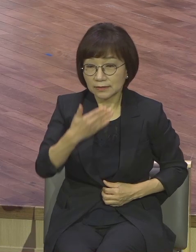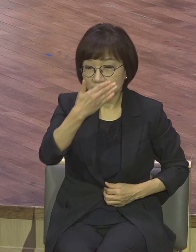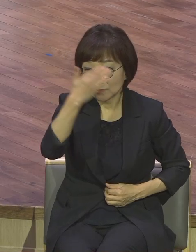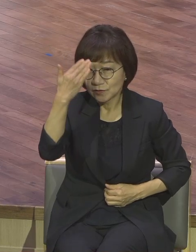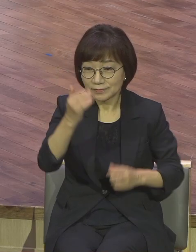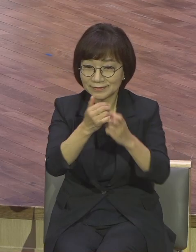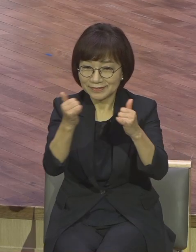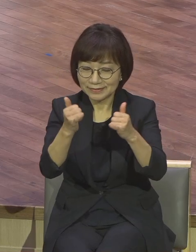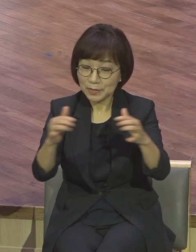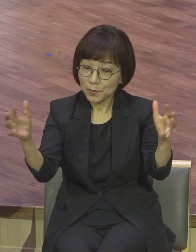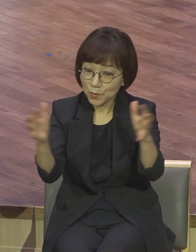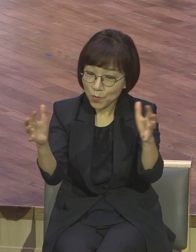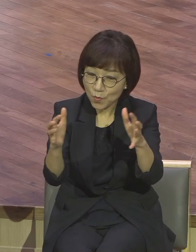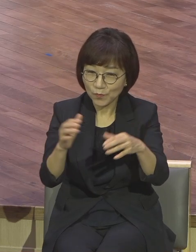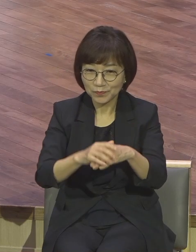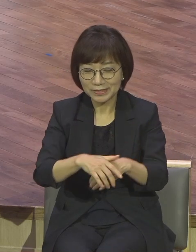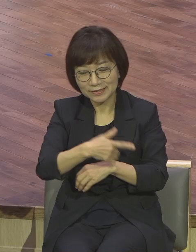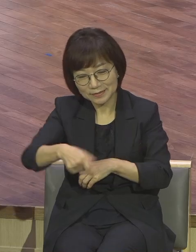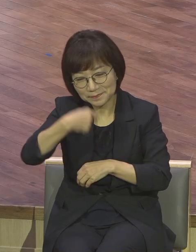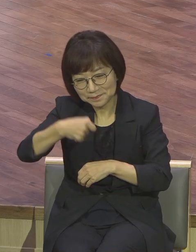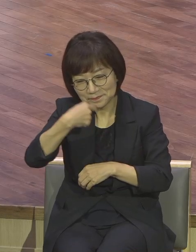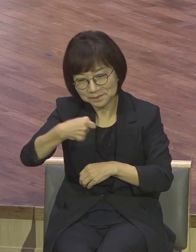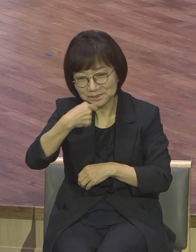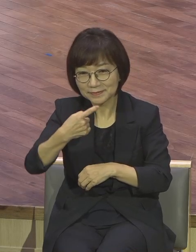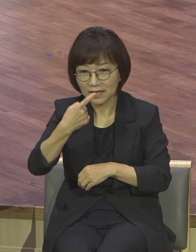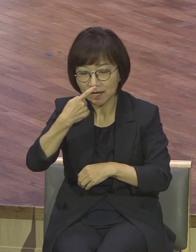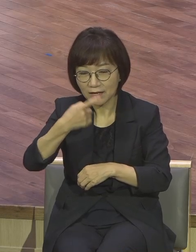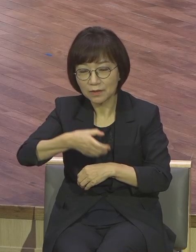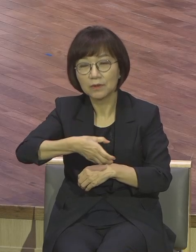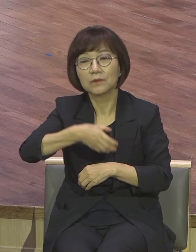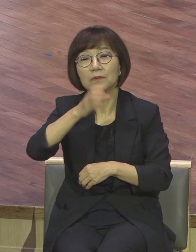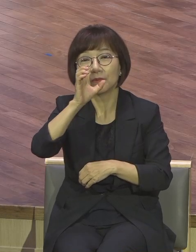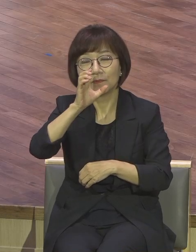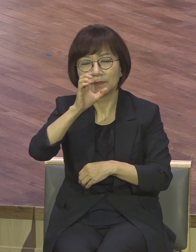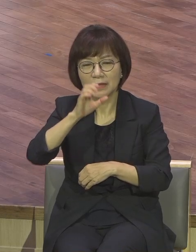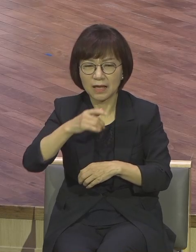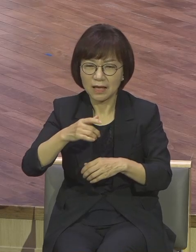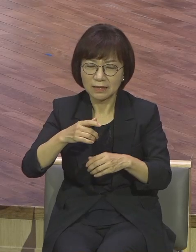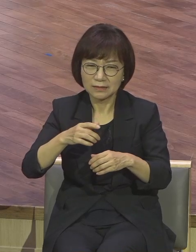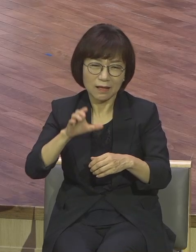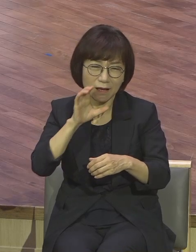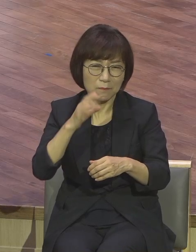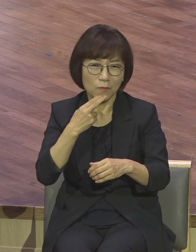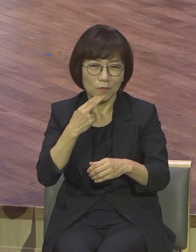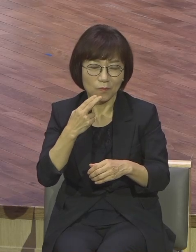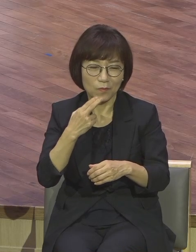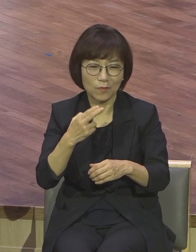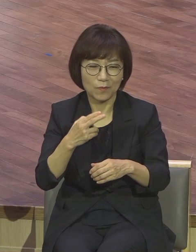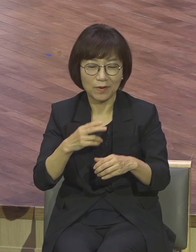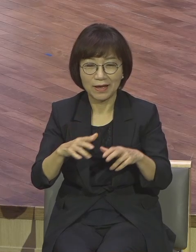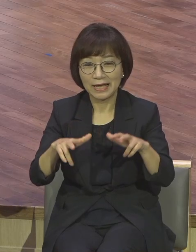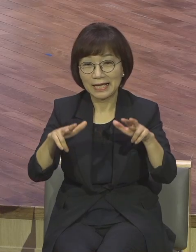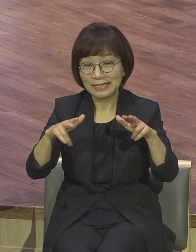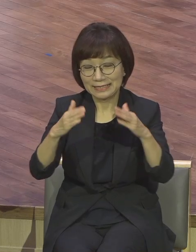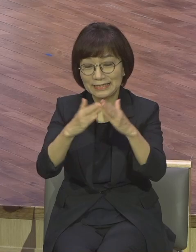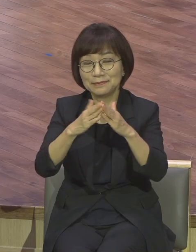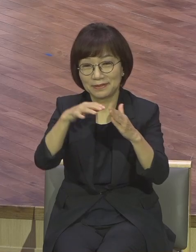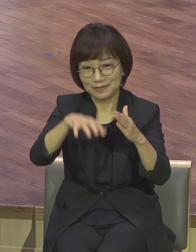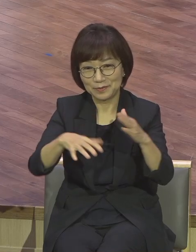저녁 먹고 커피 한잔 하면서 앉아가지고 집에서 주로 집에서 하니까 집에서 먹고 오줌이야 카페들 마시고 지금 그때 집입니다